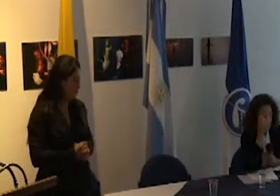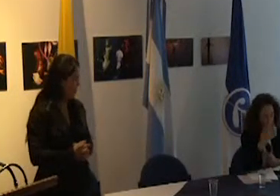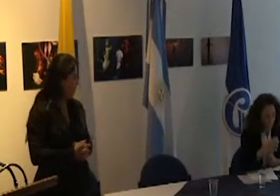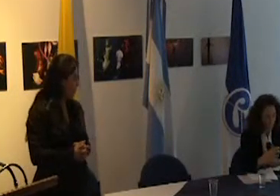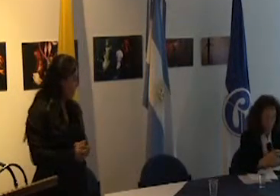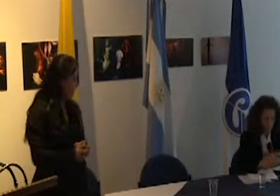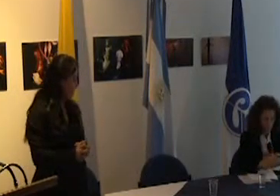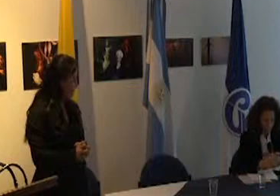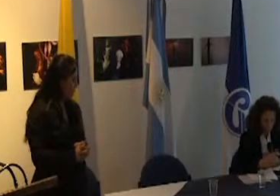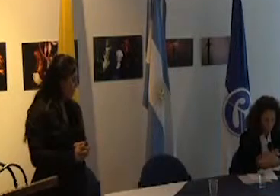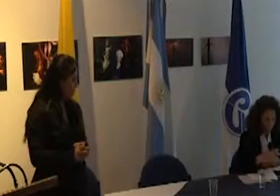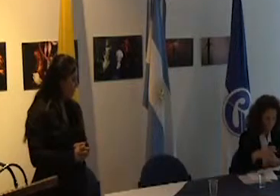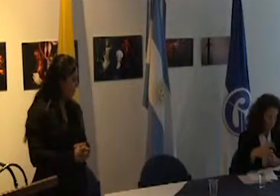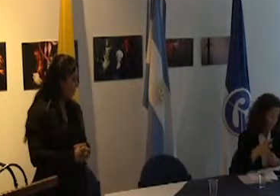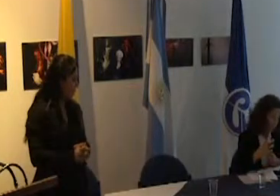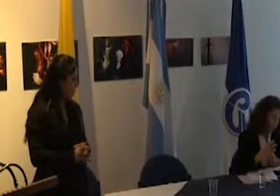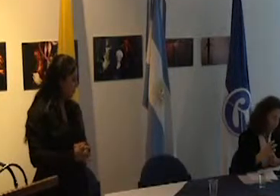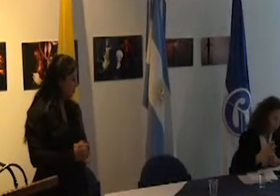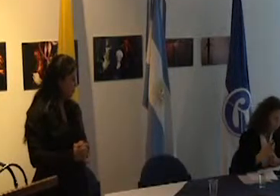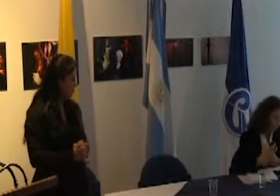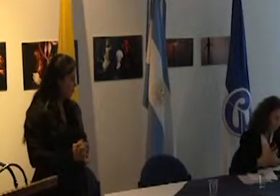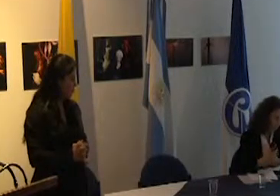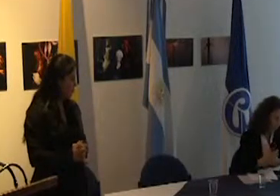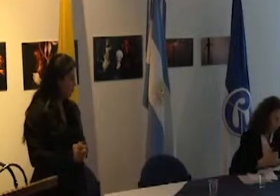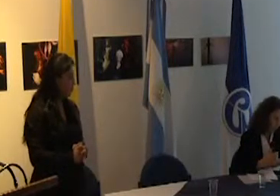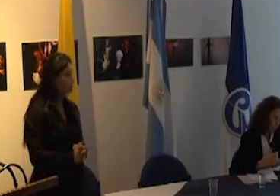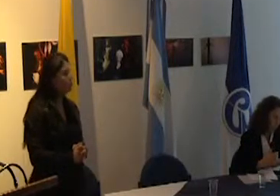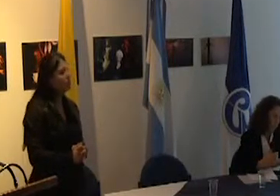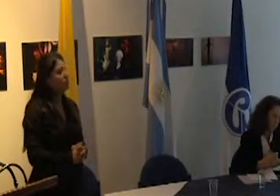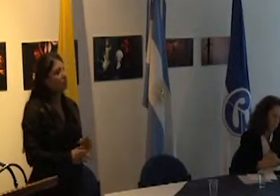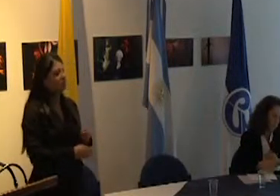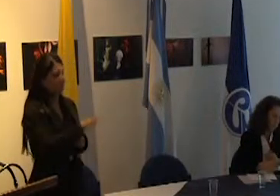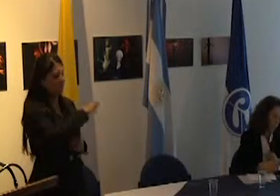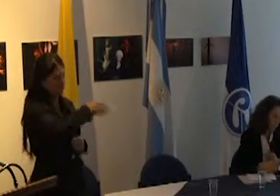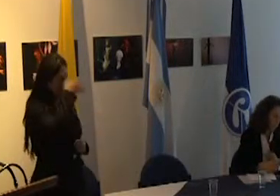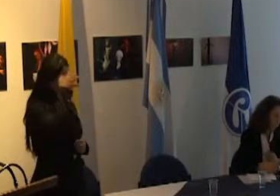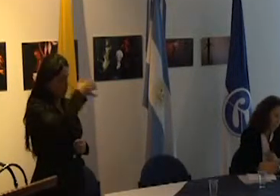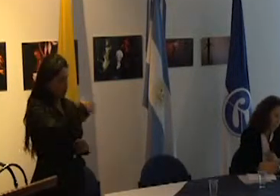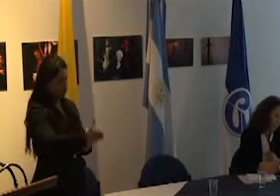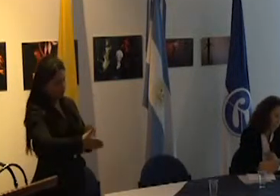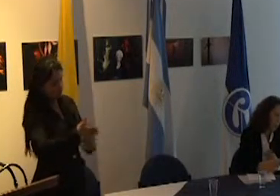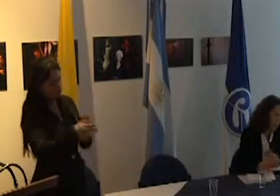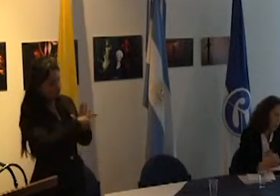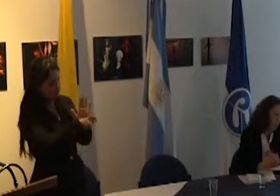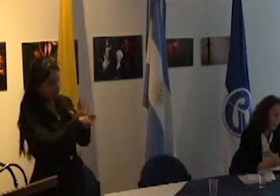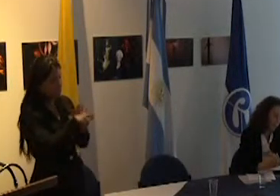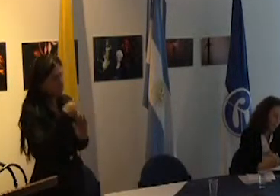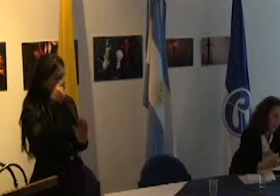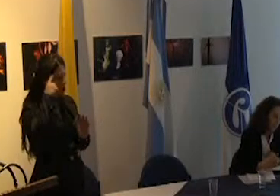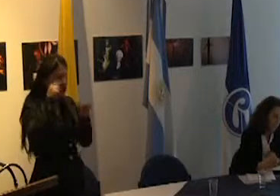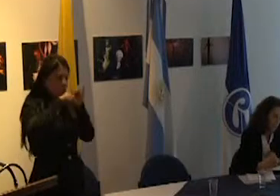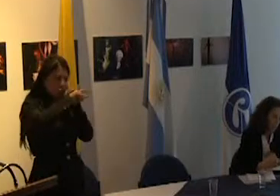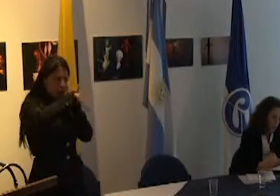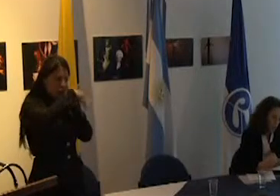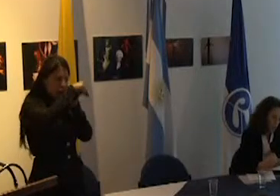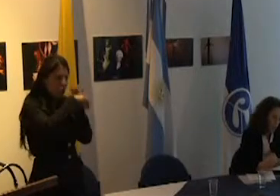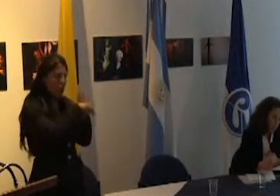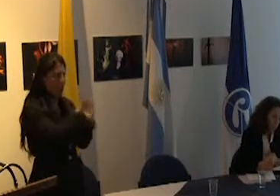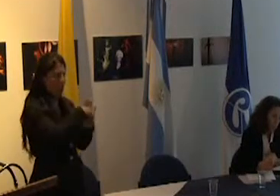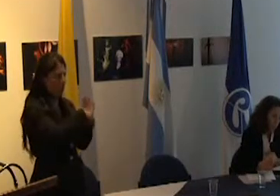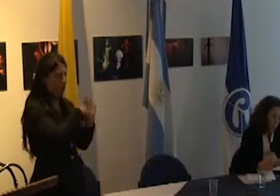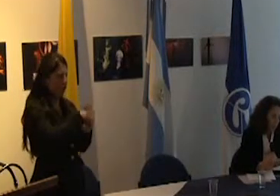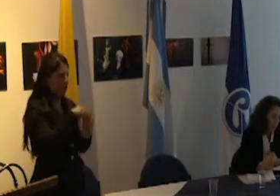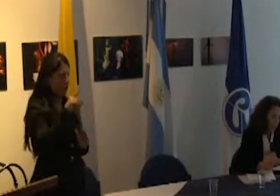Tal vez como sustento teórico de esta concepción podríamos pensar a la sociología moral de Durgen